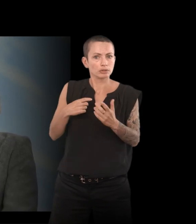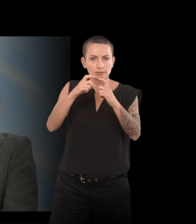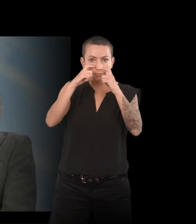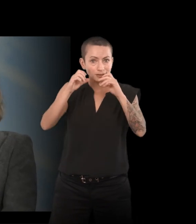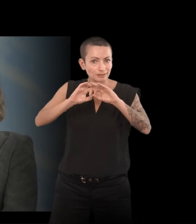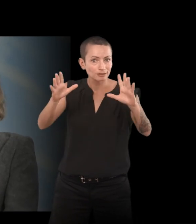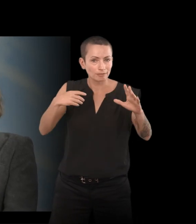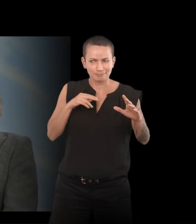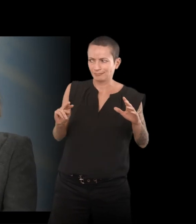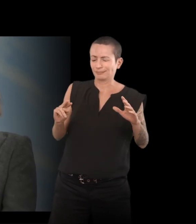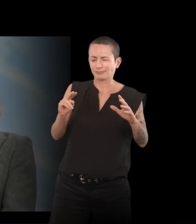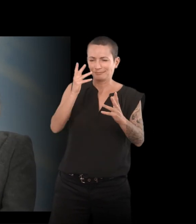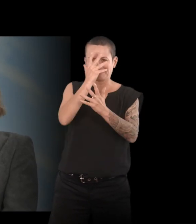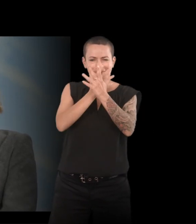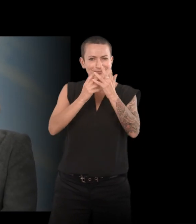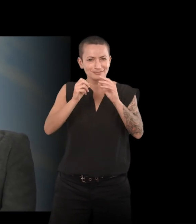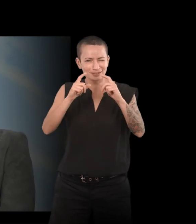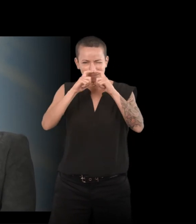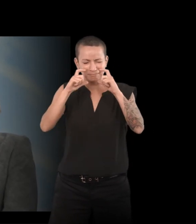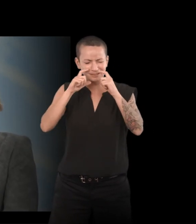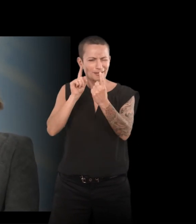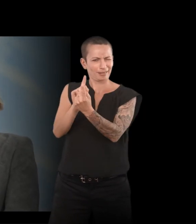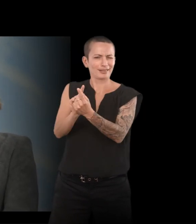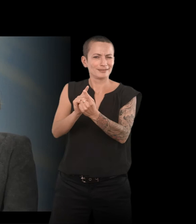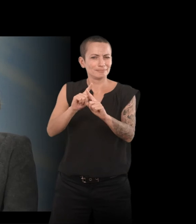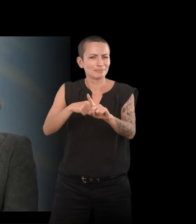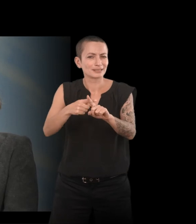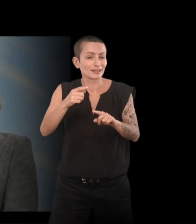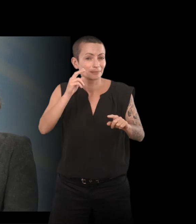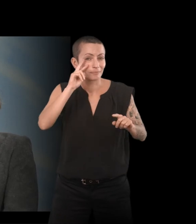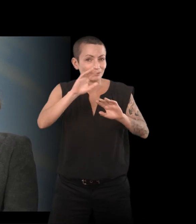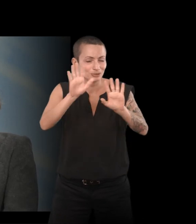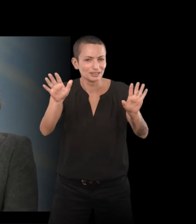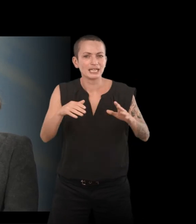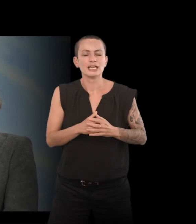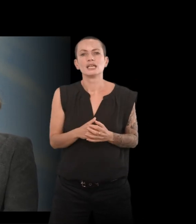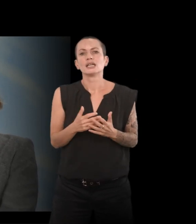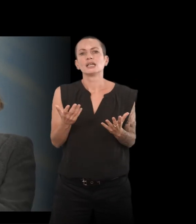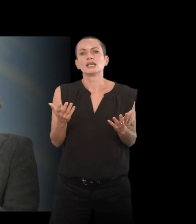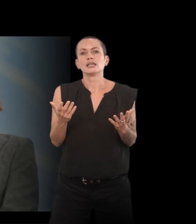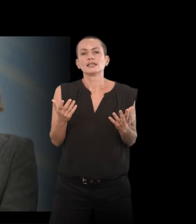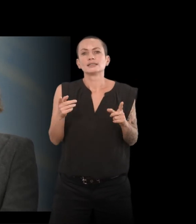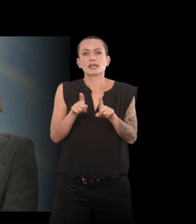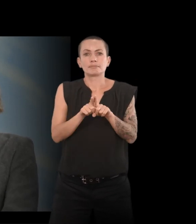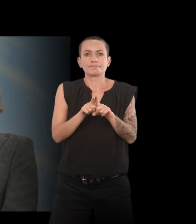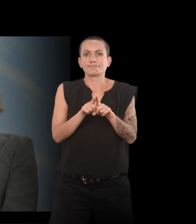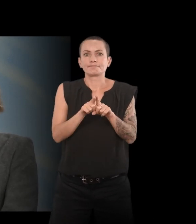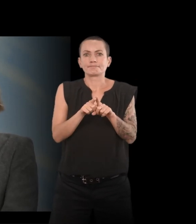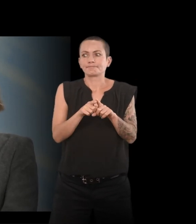'était un peu bizarre de faire des rencontres sans masque. Et donc, voilà, c'est à la fois un îlot où on est... Et en même temps,